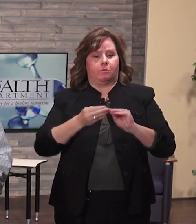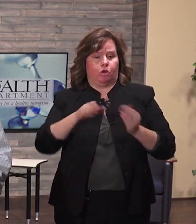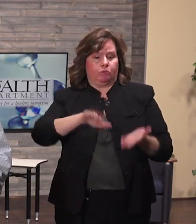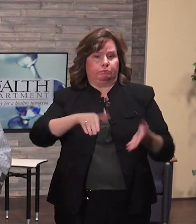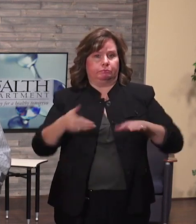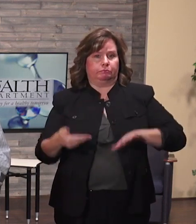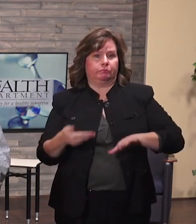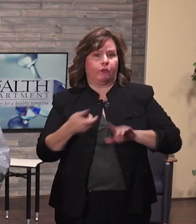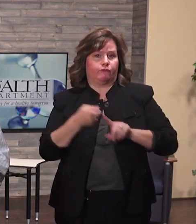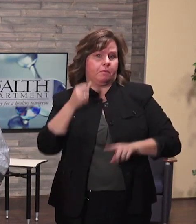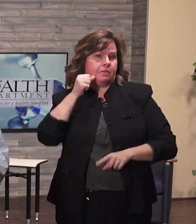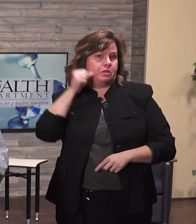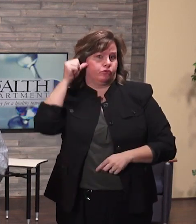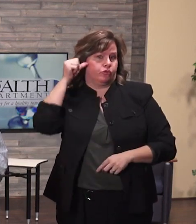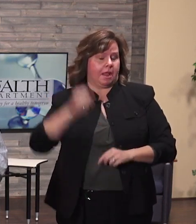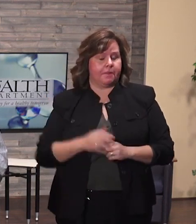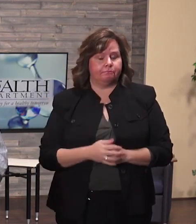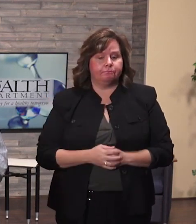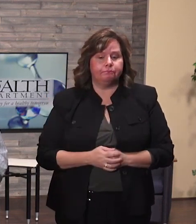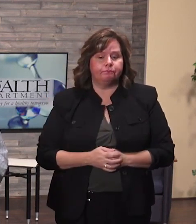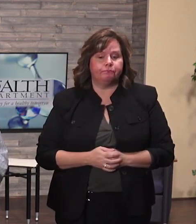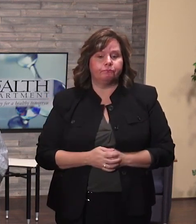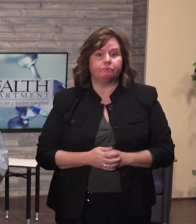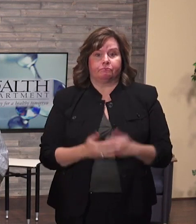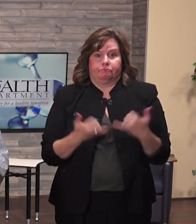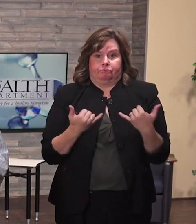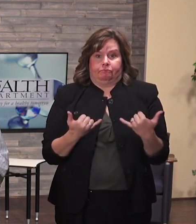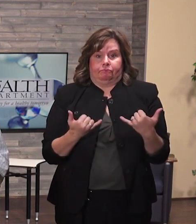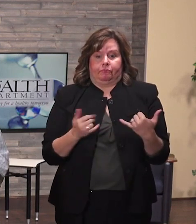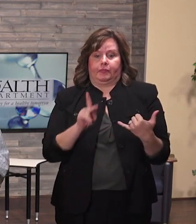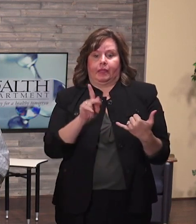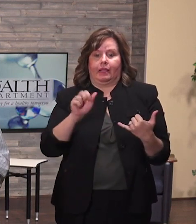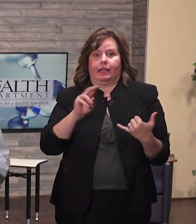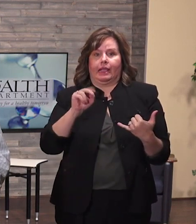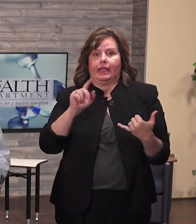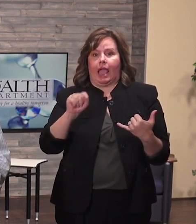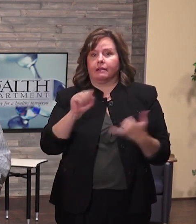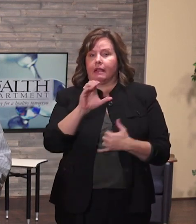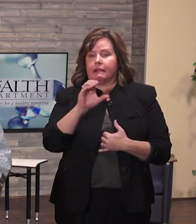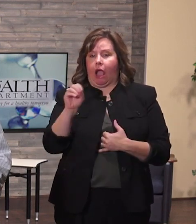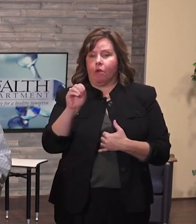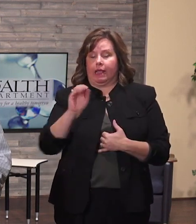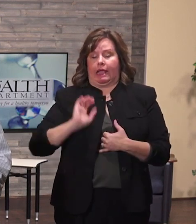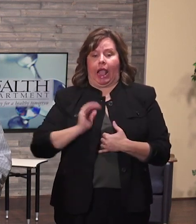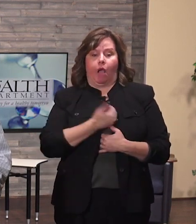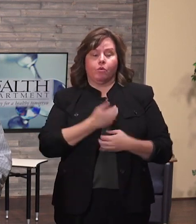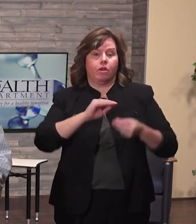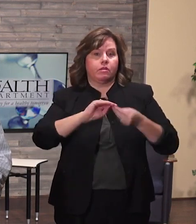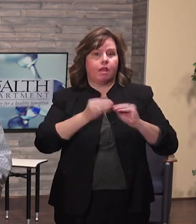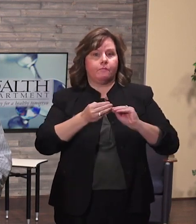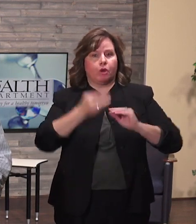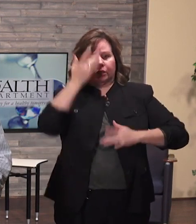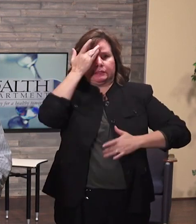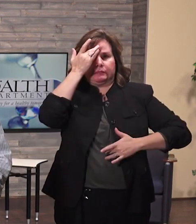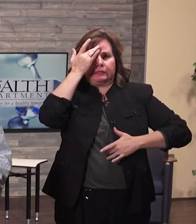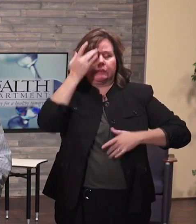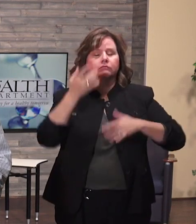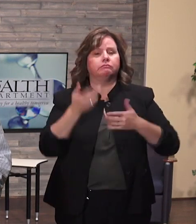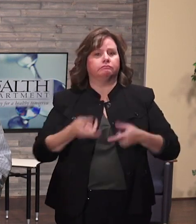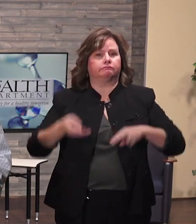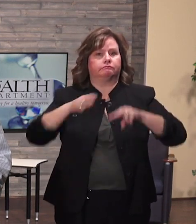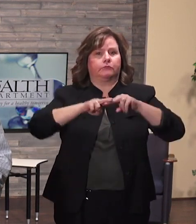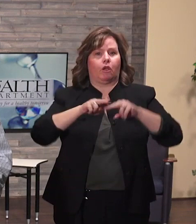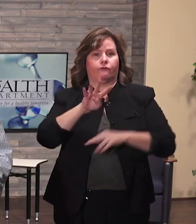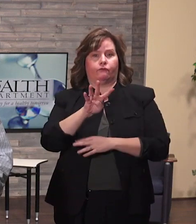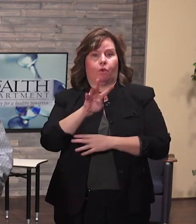positivos de COVID-19 en todo el estado en este momento. Hay un total de 60 muertes en el estado, lo que es un